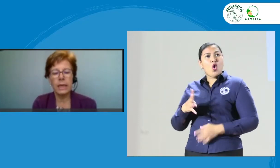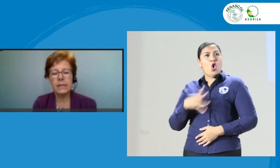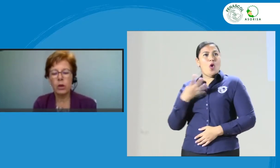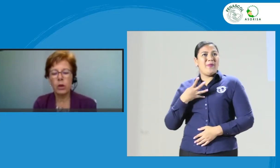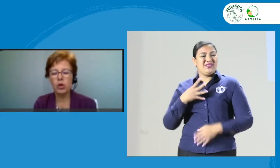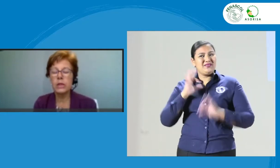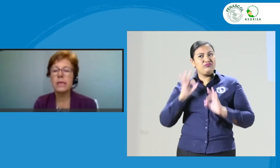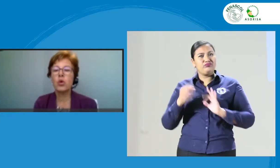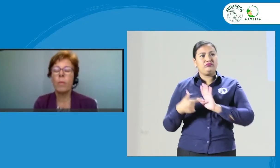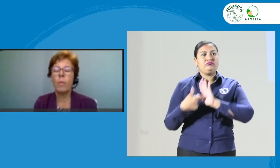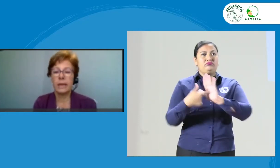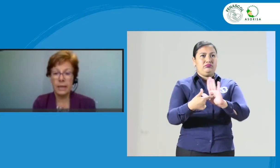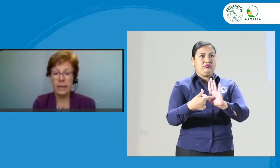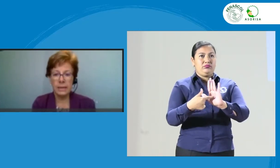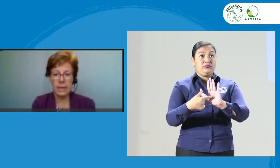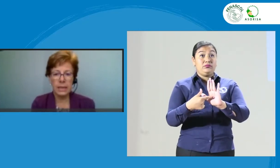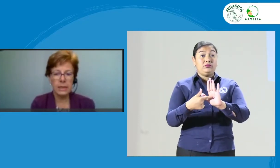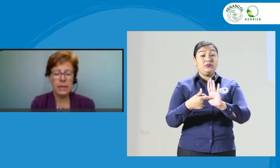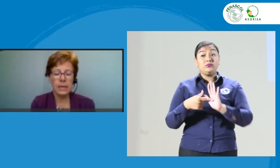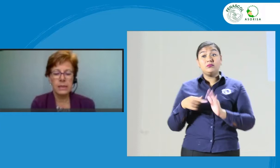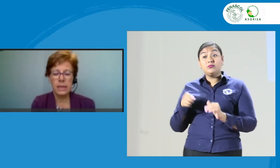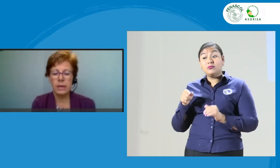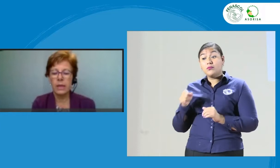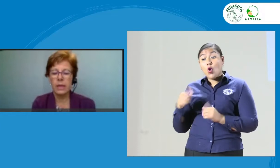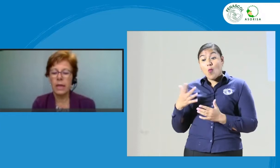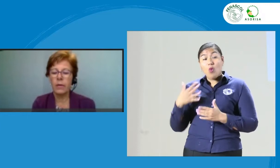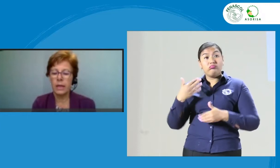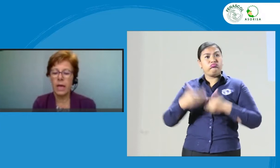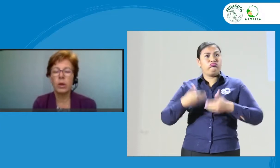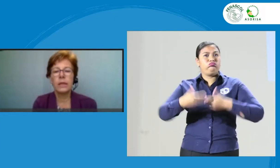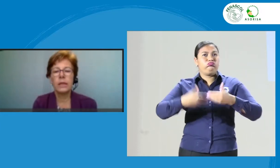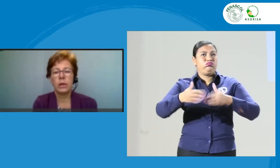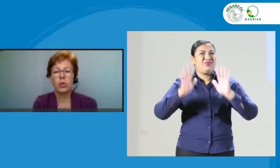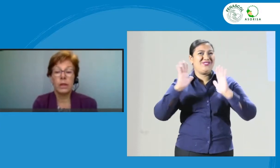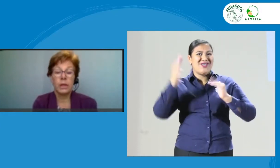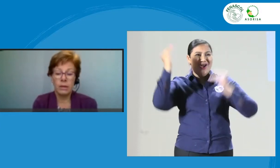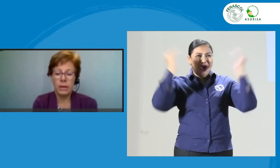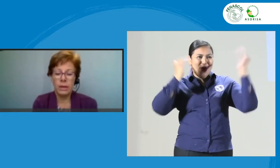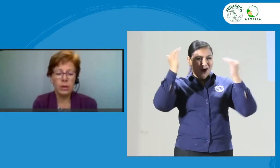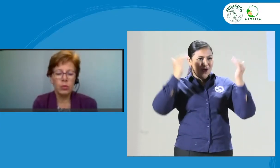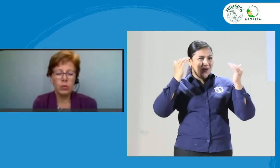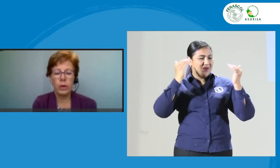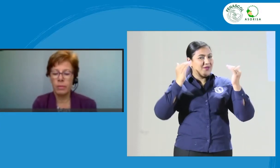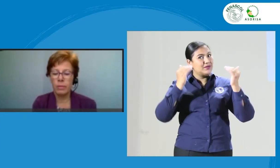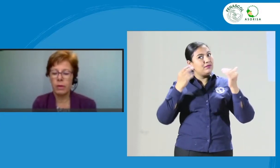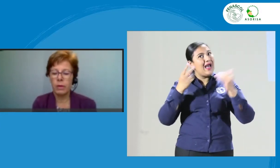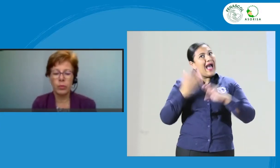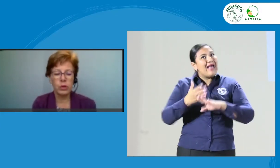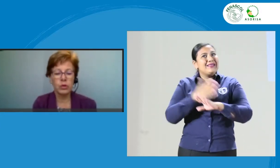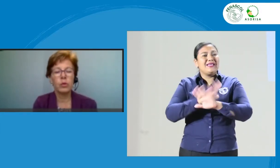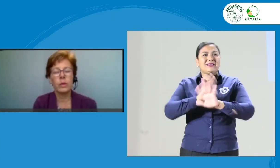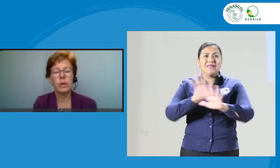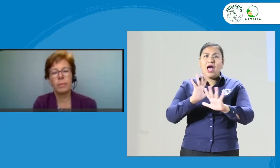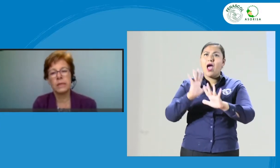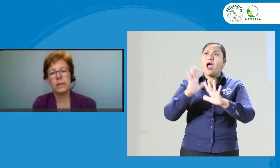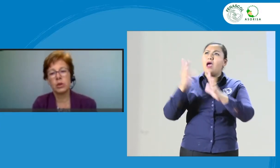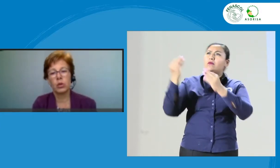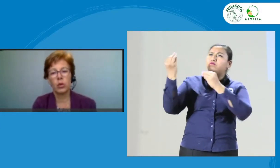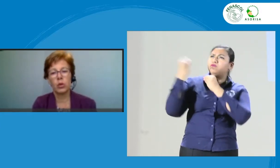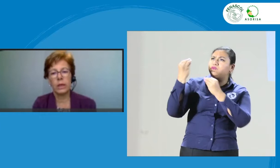desarrollo de estas competencias se deben haber dado al interior, idealmente, de un programa, de un proceso de capacitación teórica